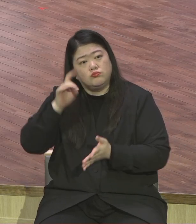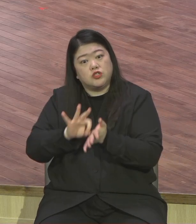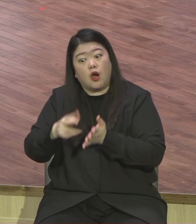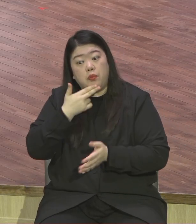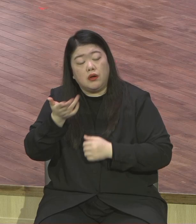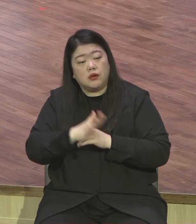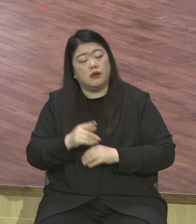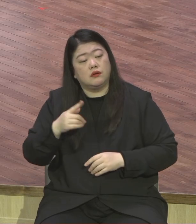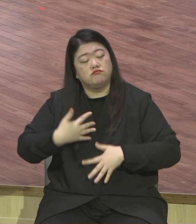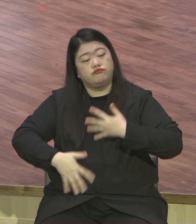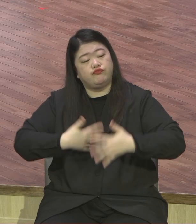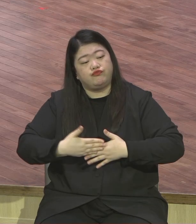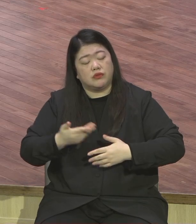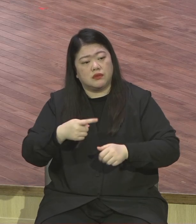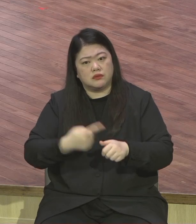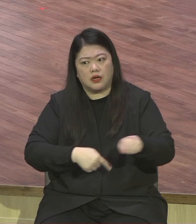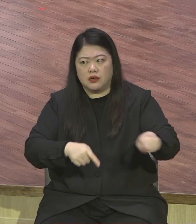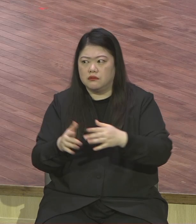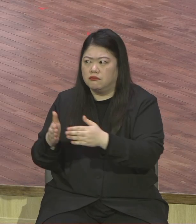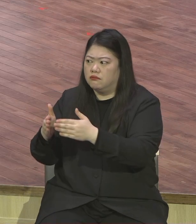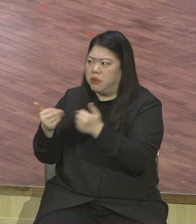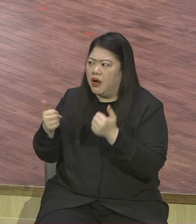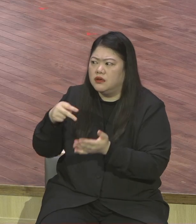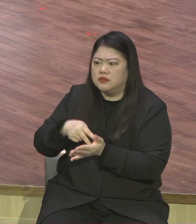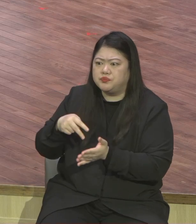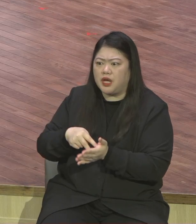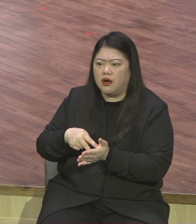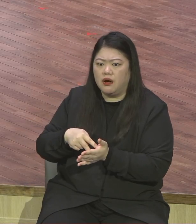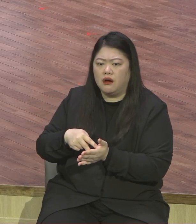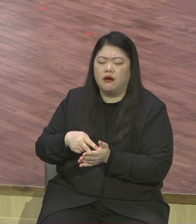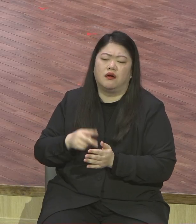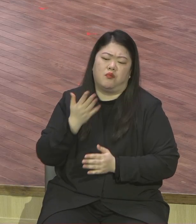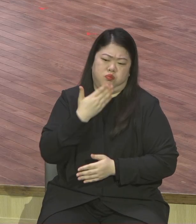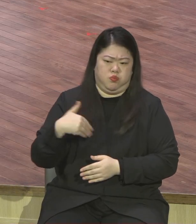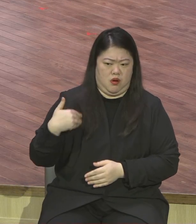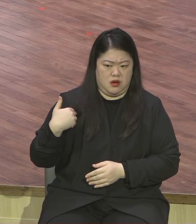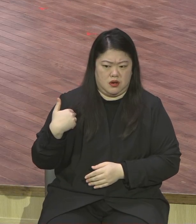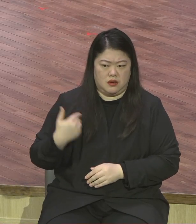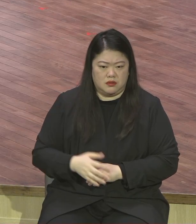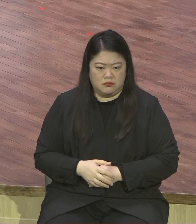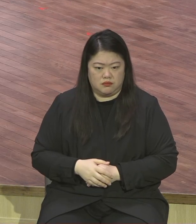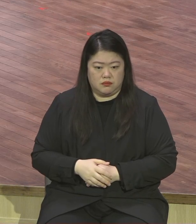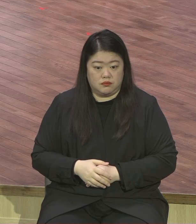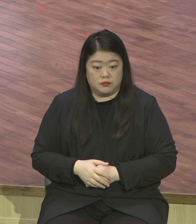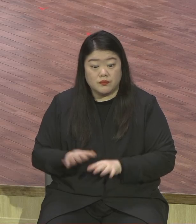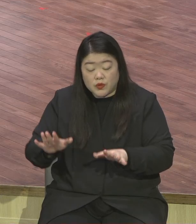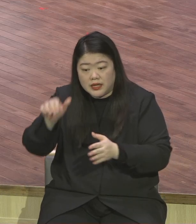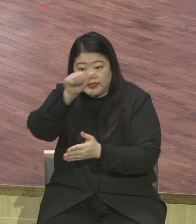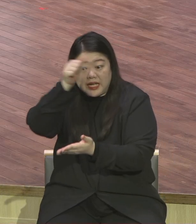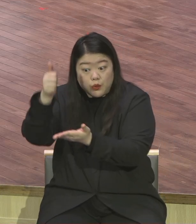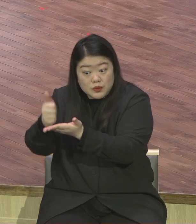지난 10년간 우리 교회에 등록했다가 제적된 인원이 만명 가까이 된다 그랬어요